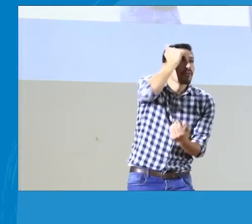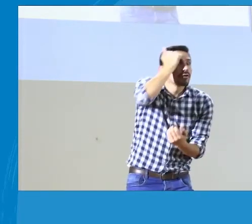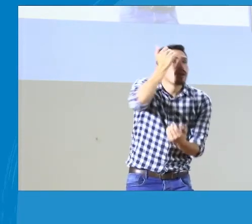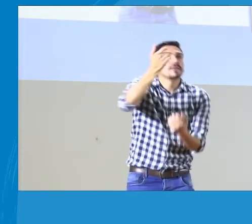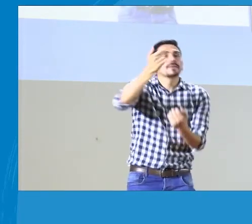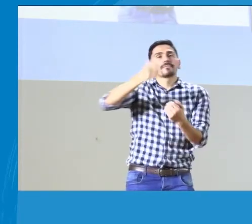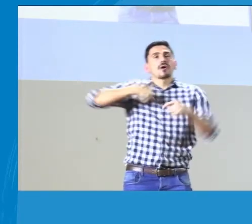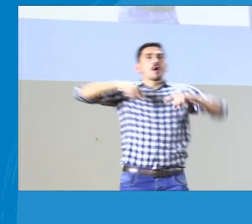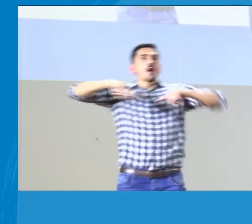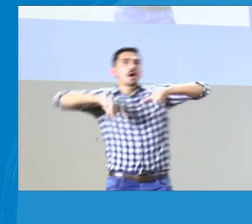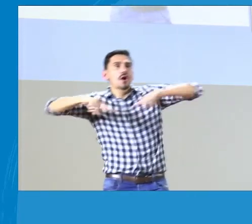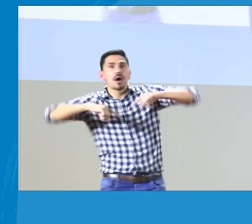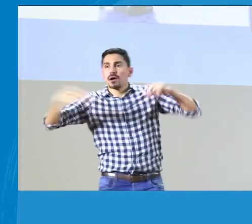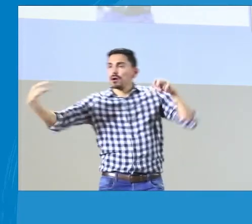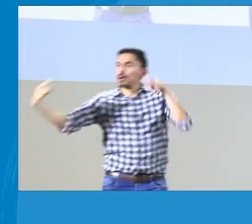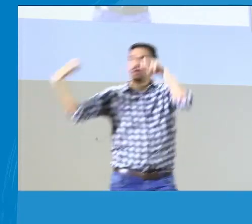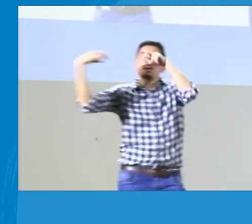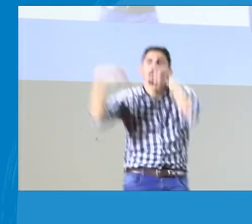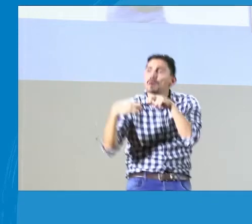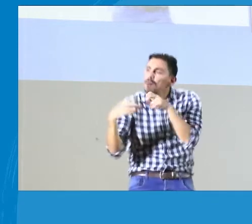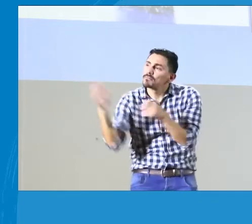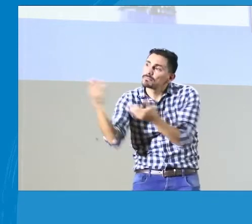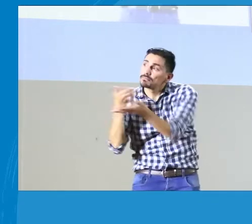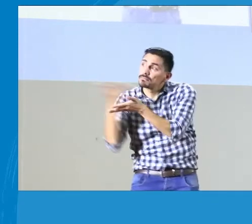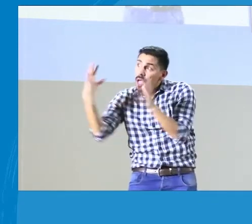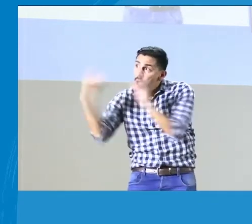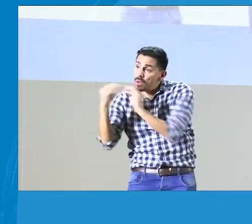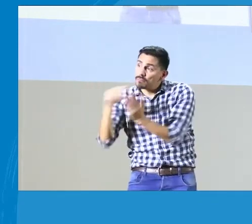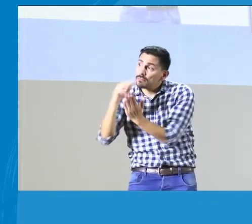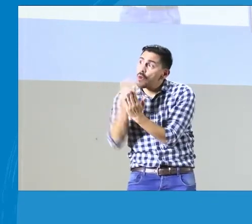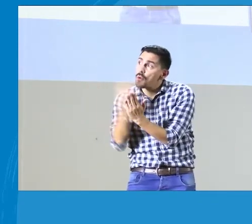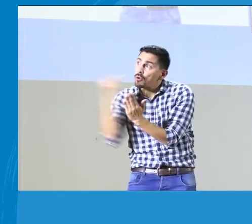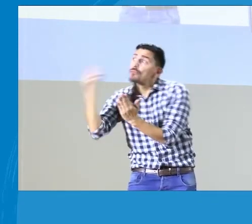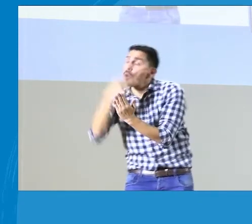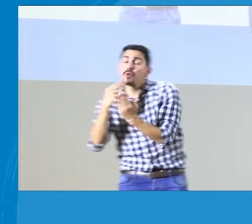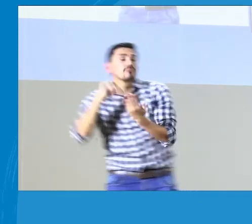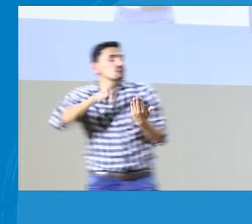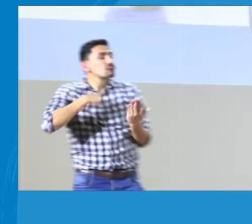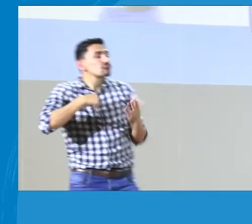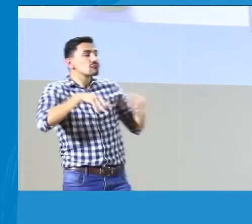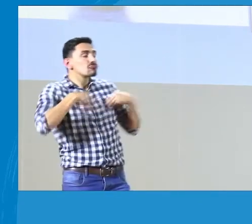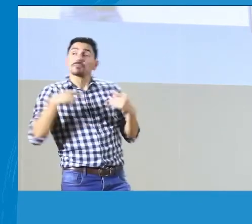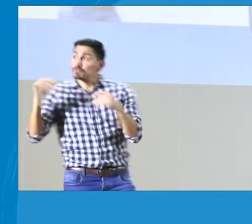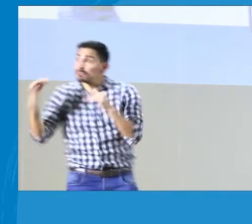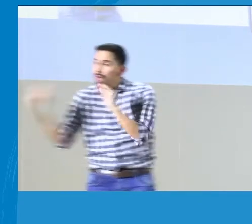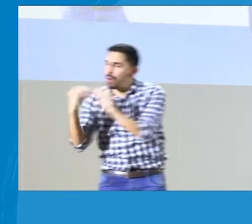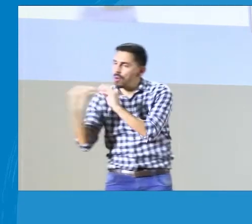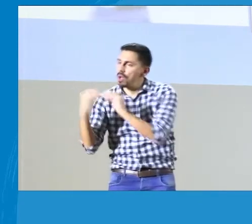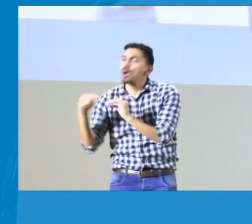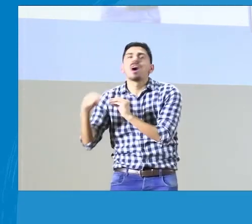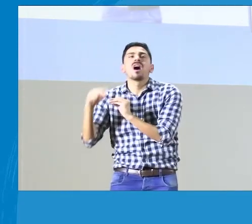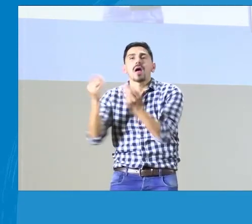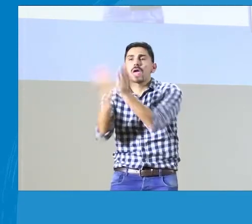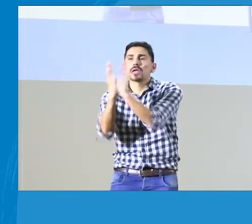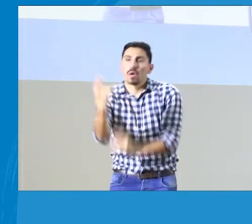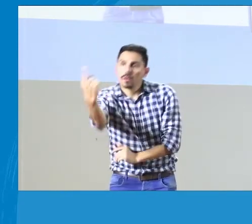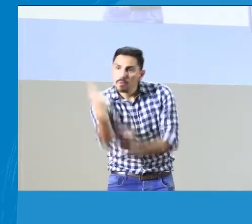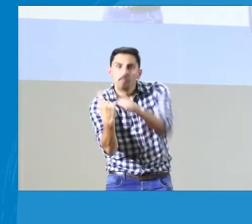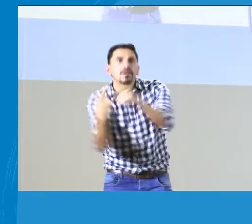se hace con las familias, los docentes, los administrativos de la institución y se llega a unos compromisos de parte y parte.